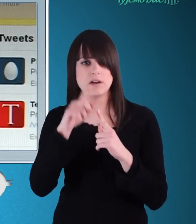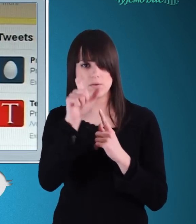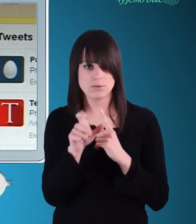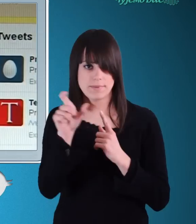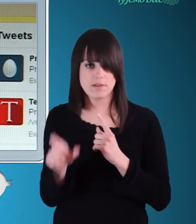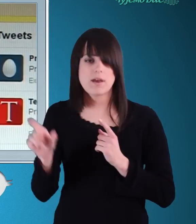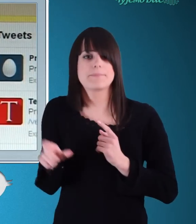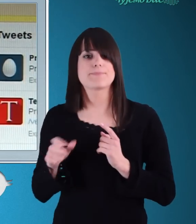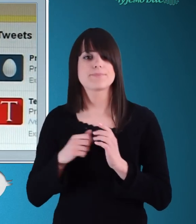korisničko ime